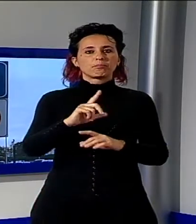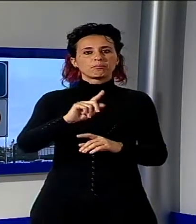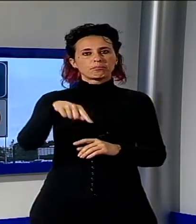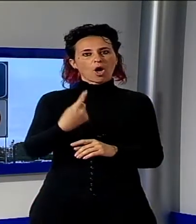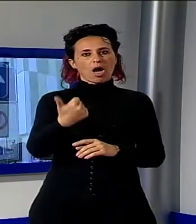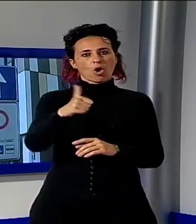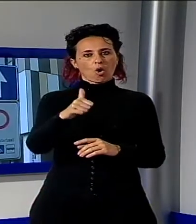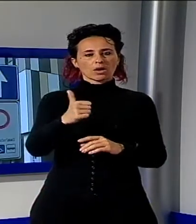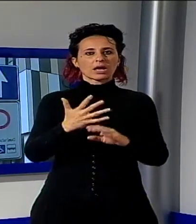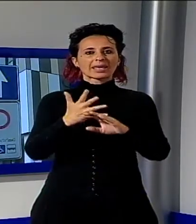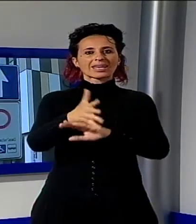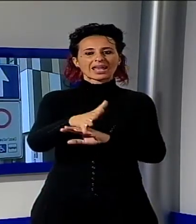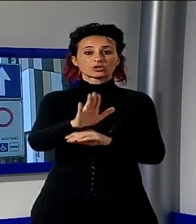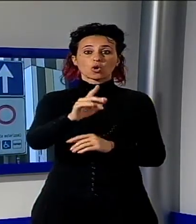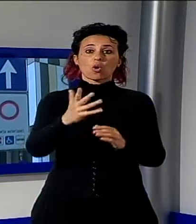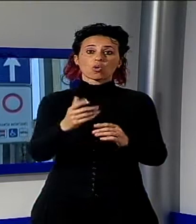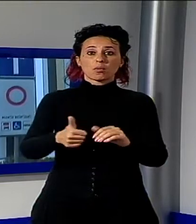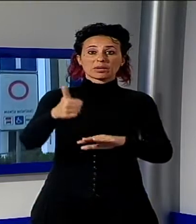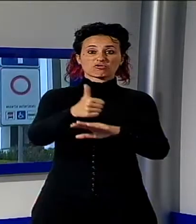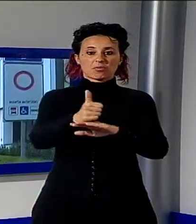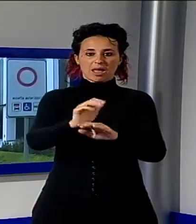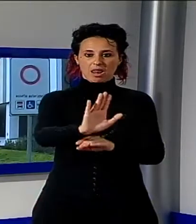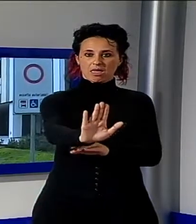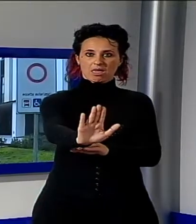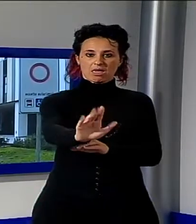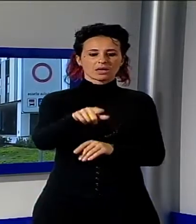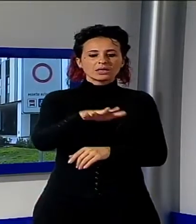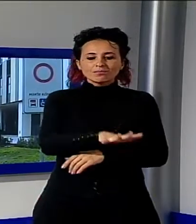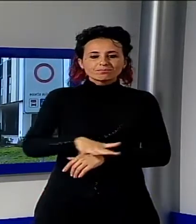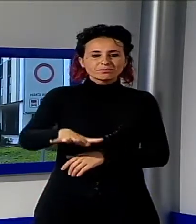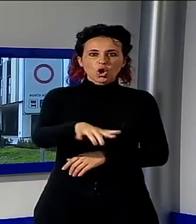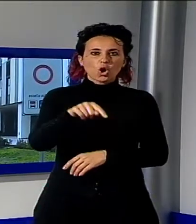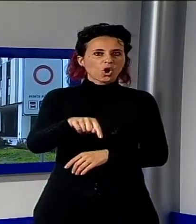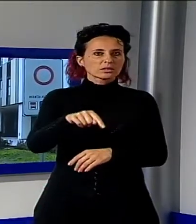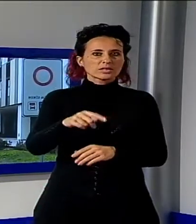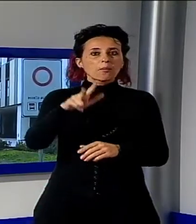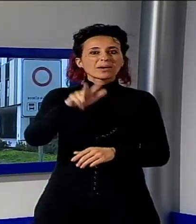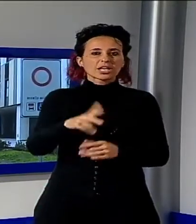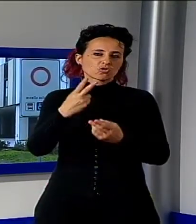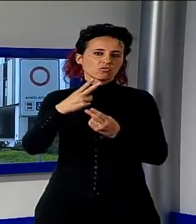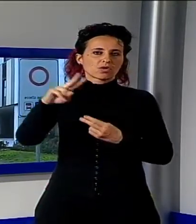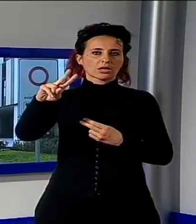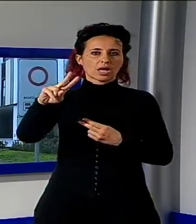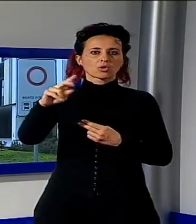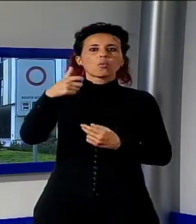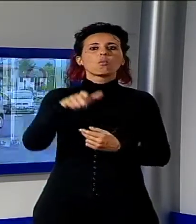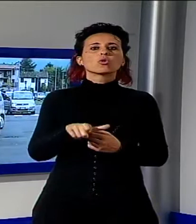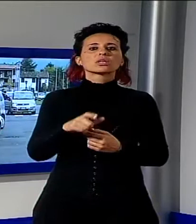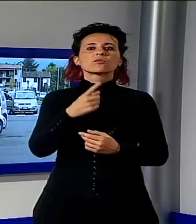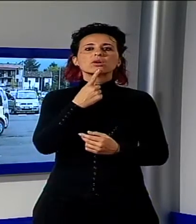spiega che non è consentita nemmeno ai disabili perché quello spazio deve essere lasciato costantemente libero per consentire eventuali manovri